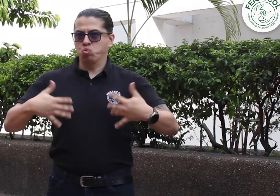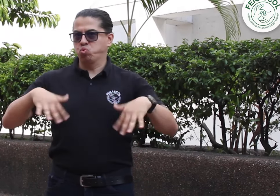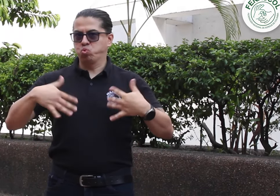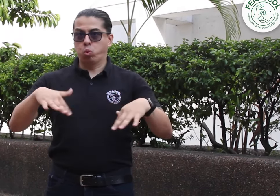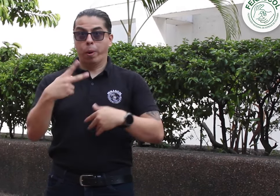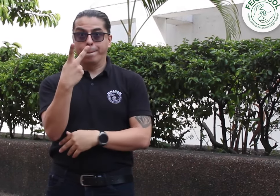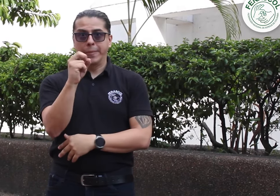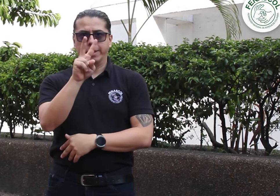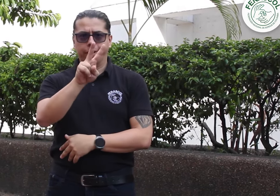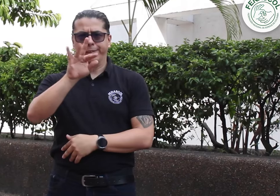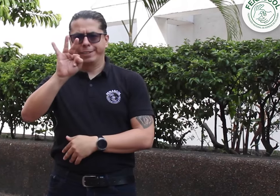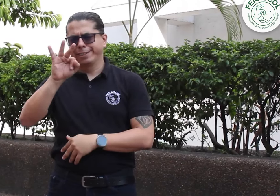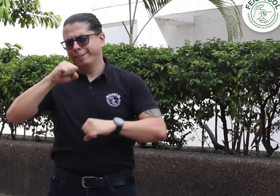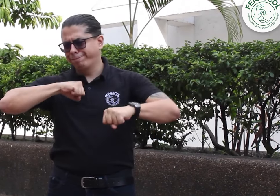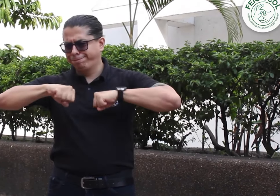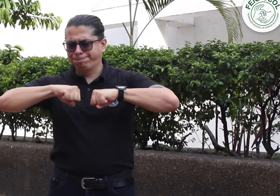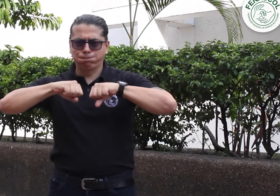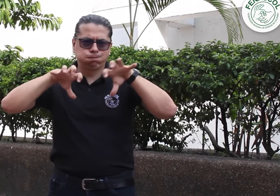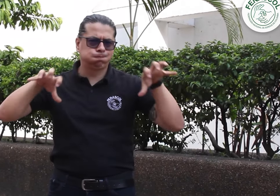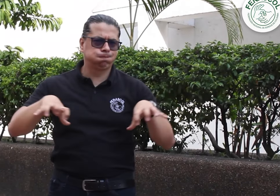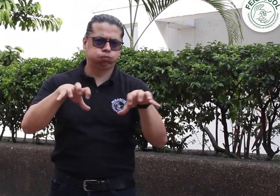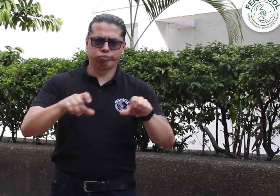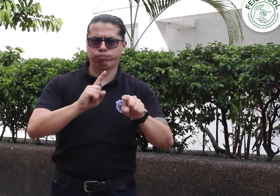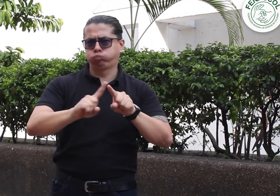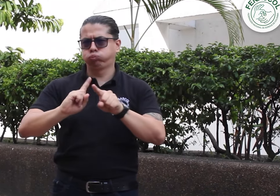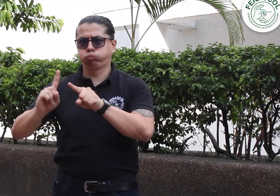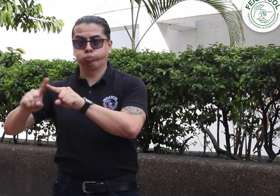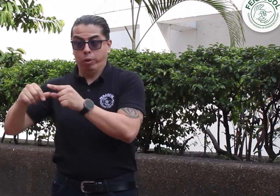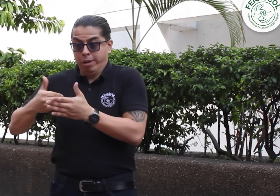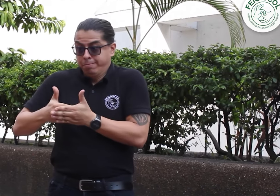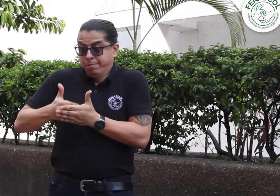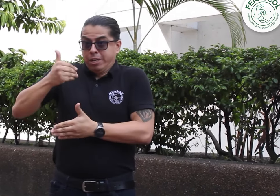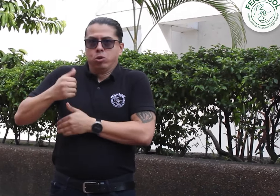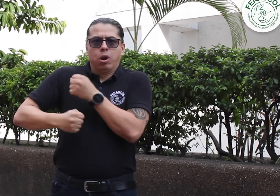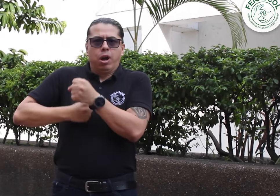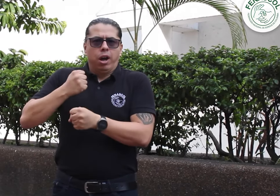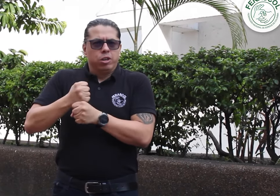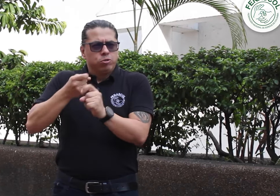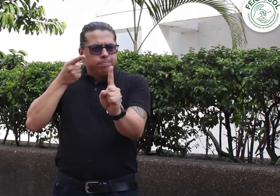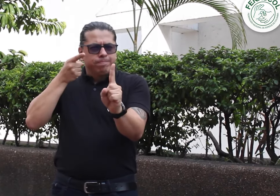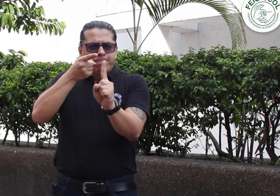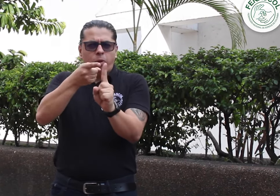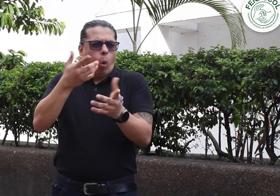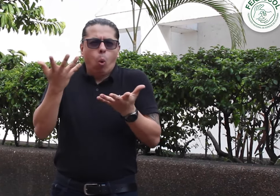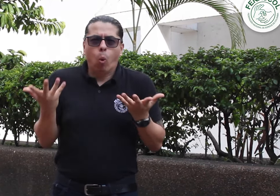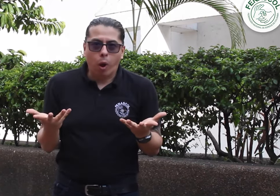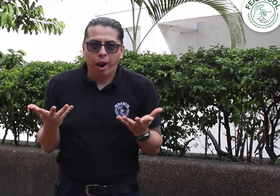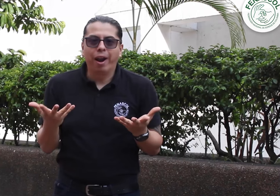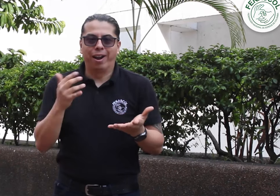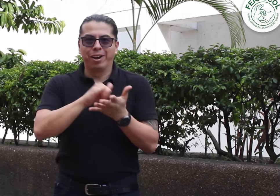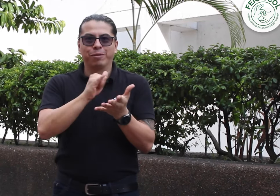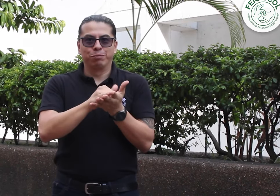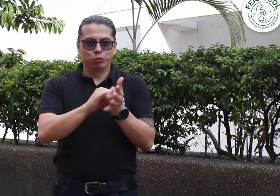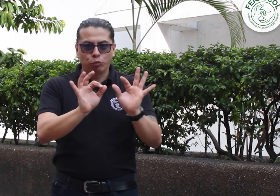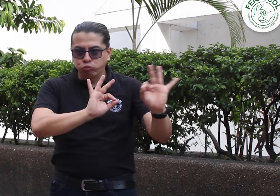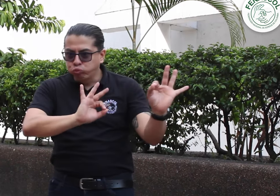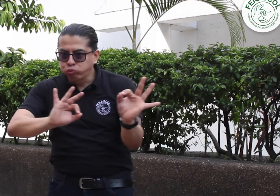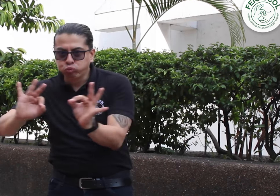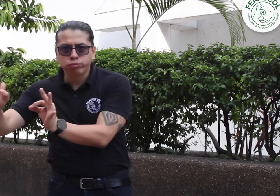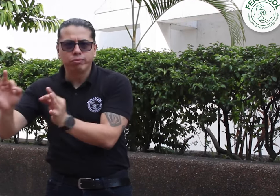diversas gestiones, planteadas previamente al iniciar el año, con unos objetivos estipulados claros. Tuvimos la organización y bienvenida de